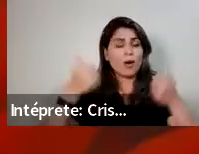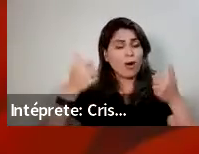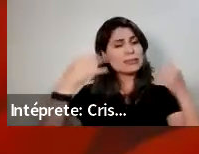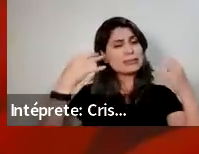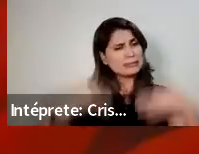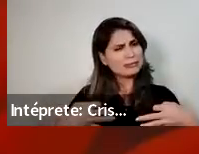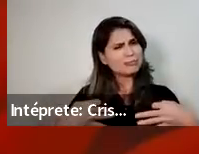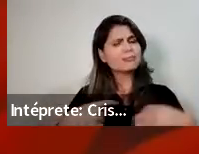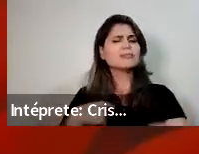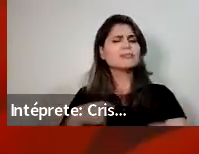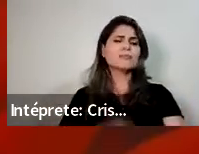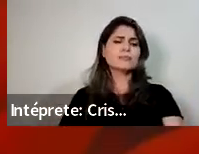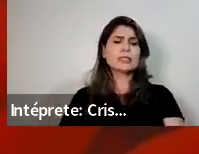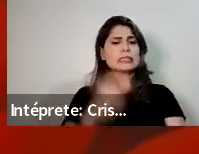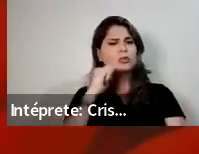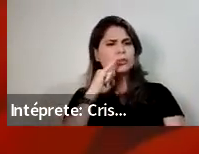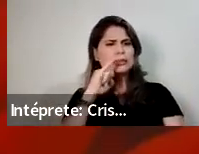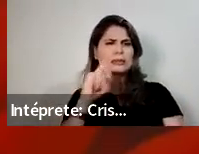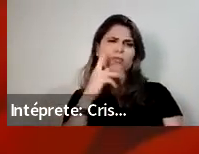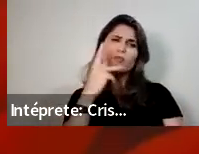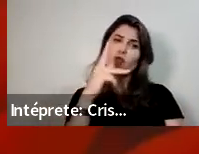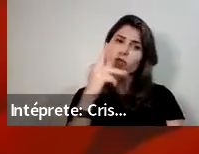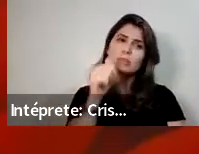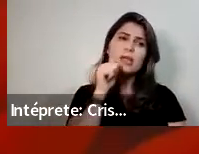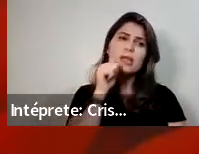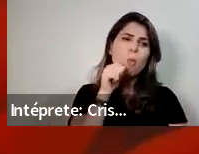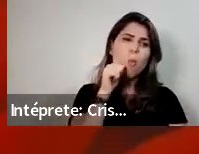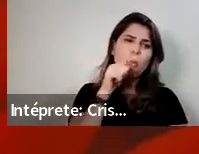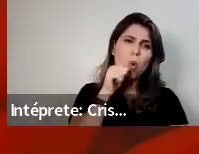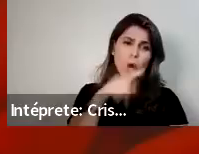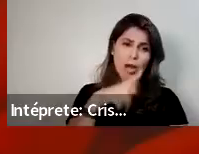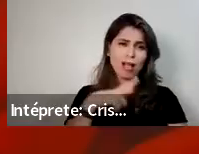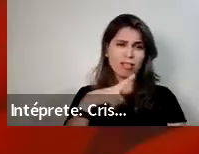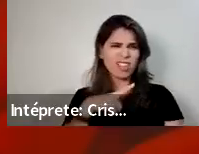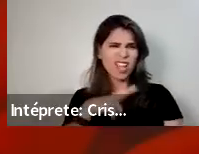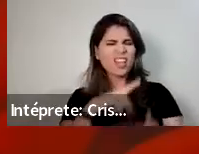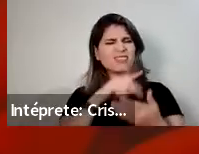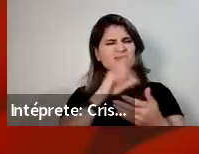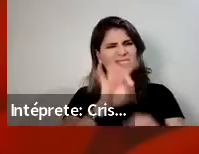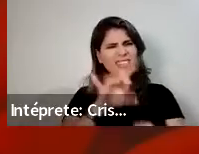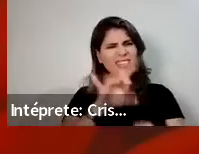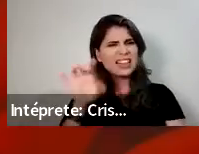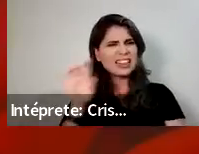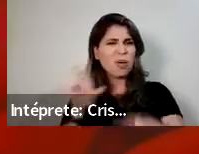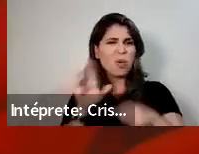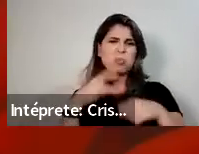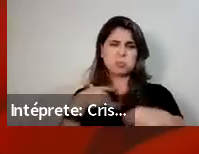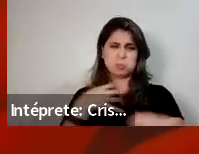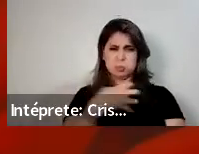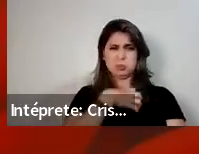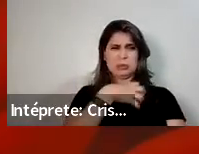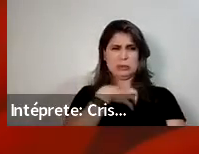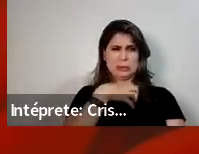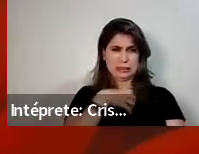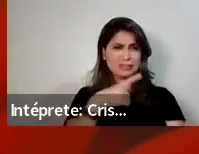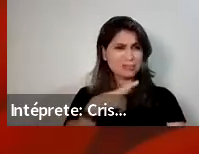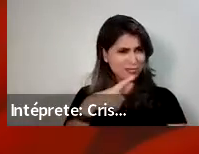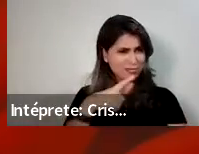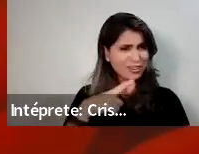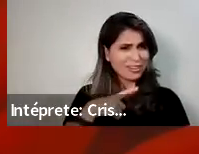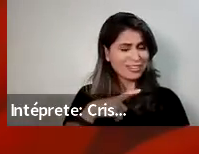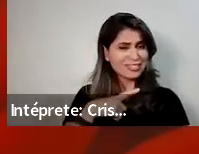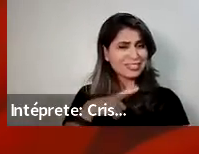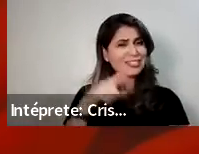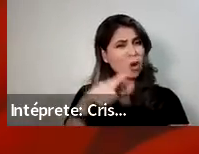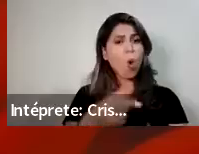Então, para você, mulher, que esteja passando por algum momento, né? Alguma fase dessa, ou queira, quando chegar a